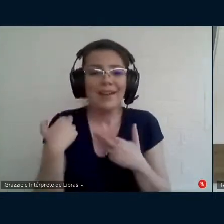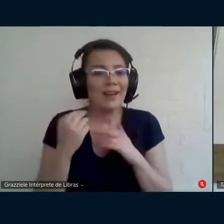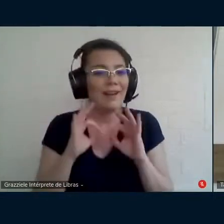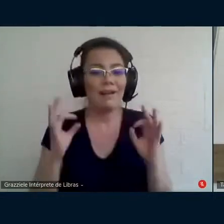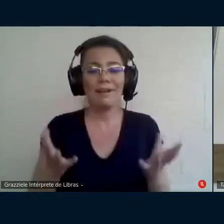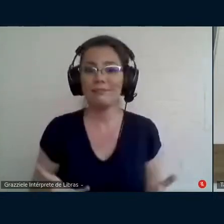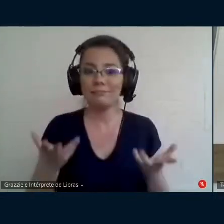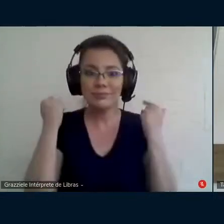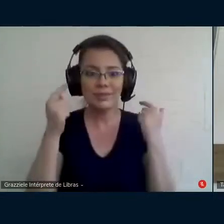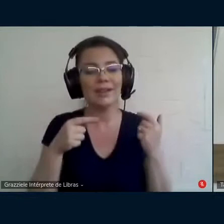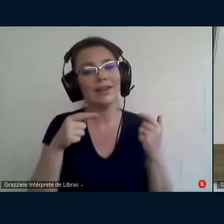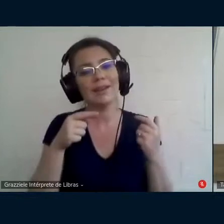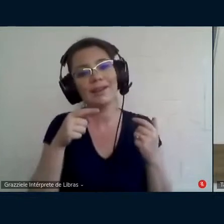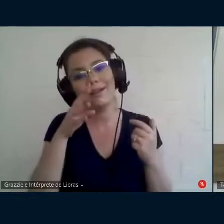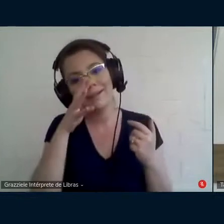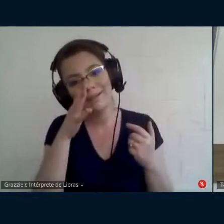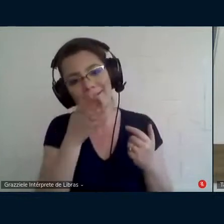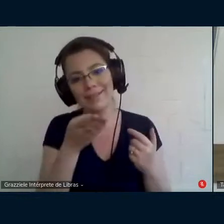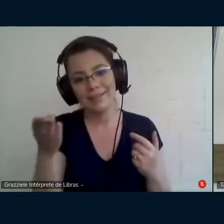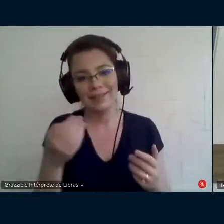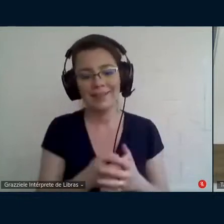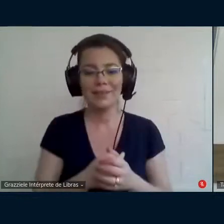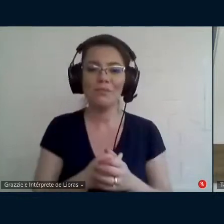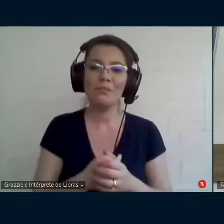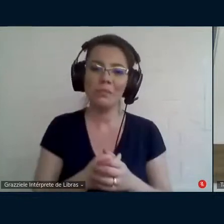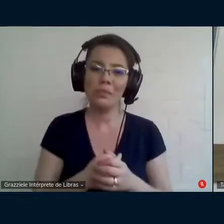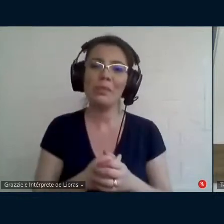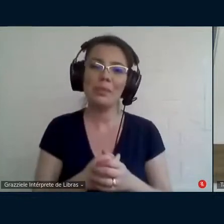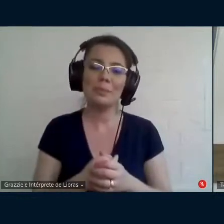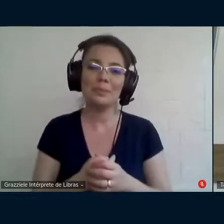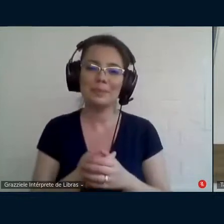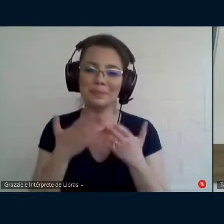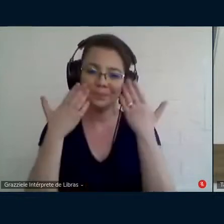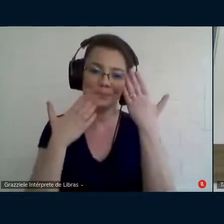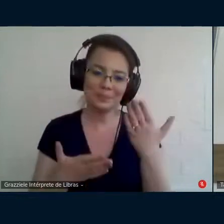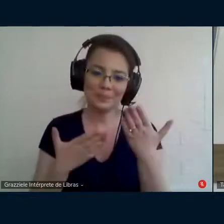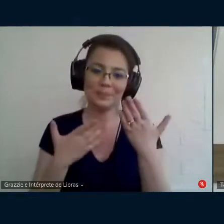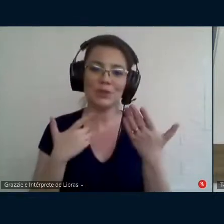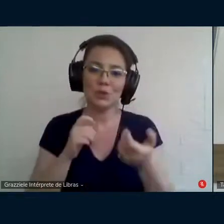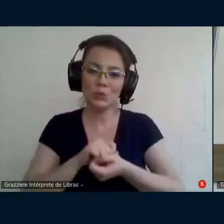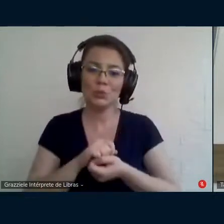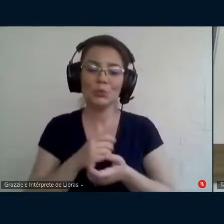demais, quase que eu esqueço dessas parcerias incríveis, muito obrigada.